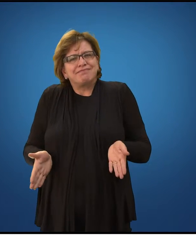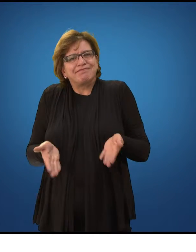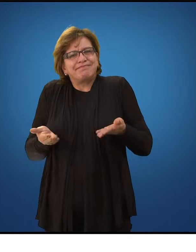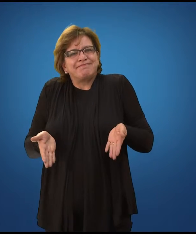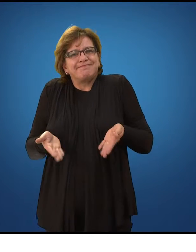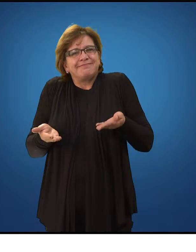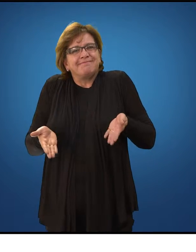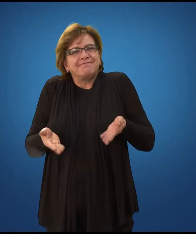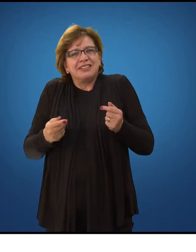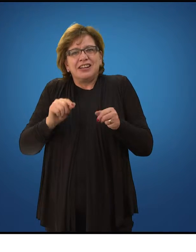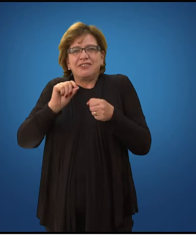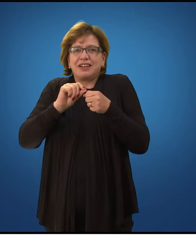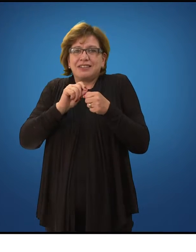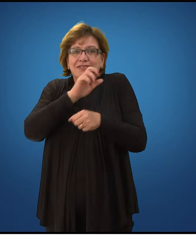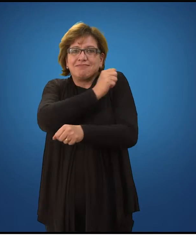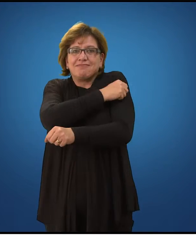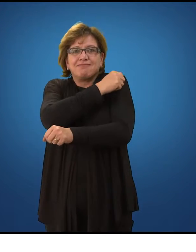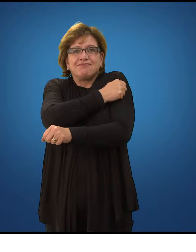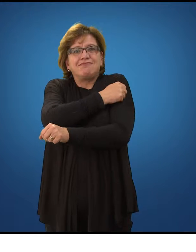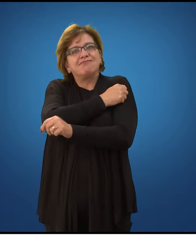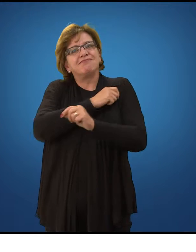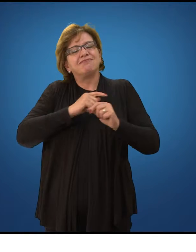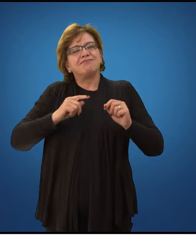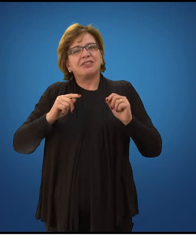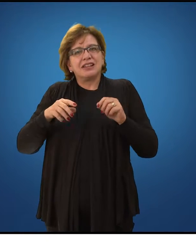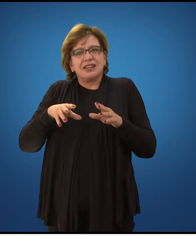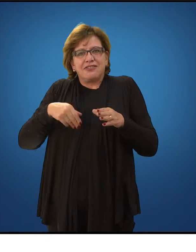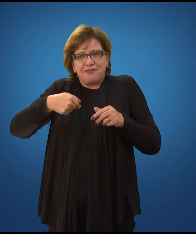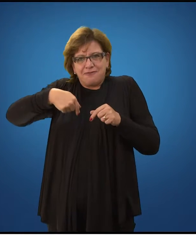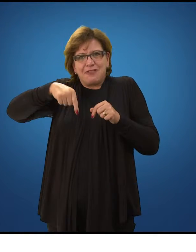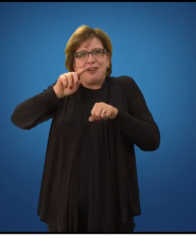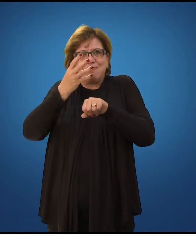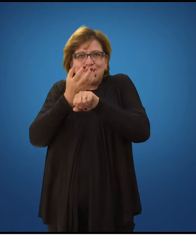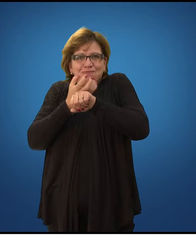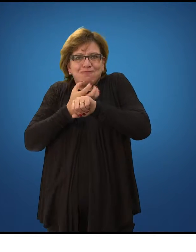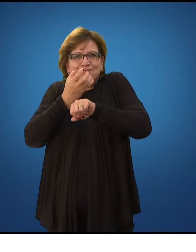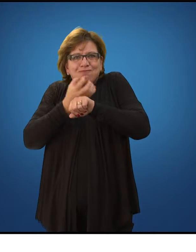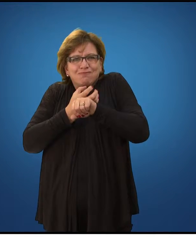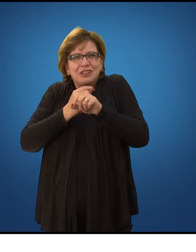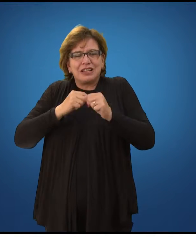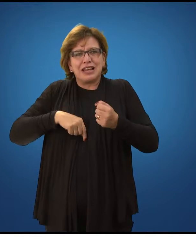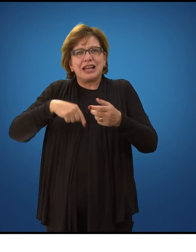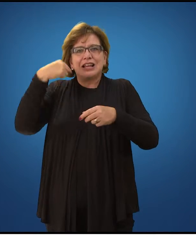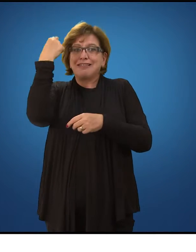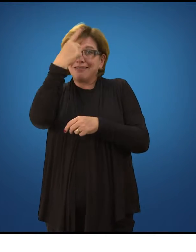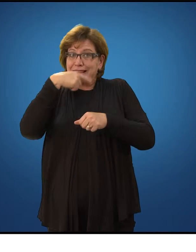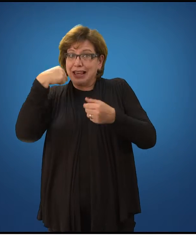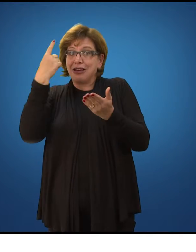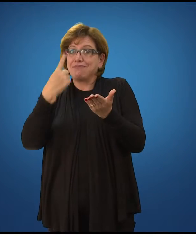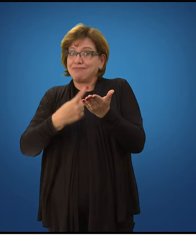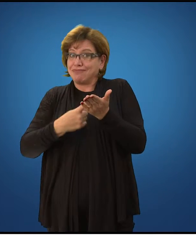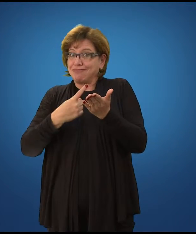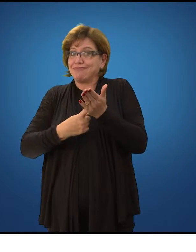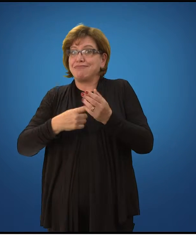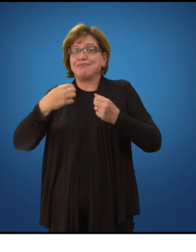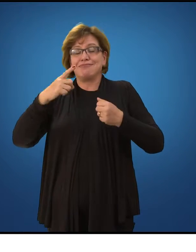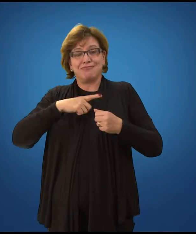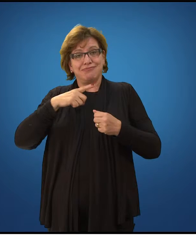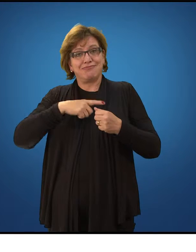fazer com que os alunos acessem a disciplina, dediquem tempo a estudá-la. Então, o principal